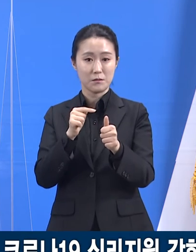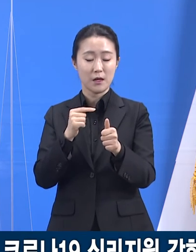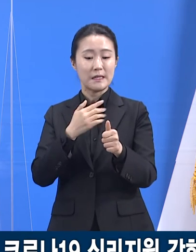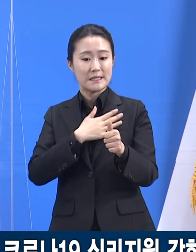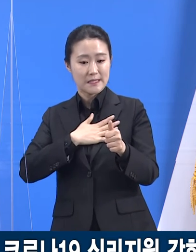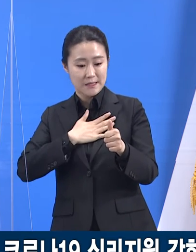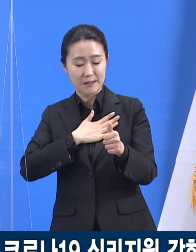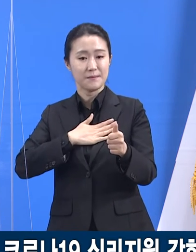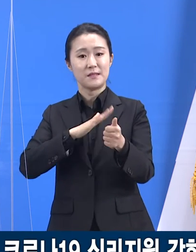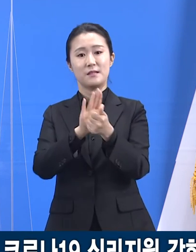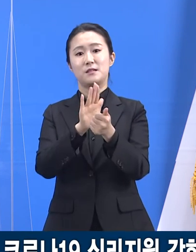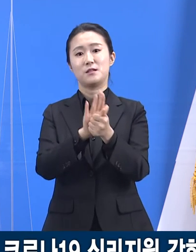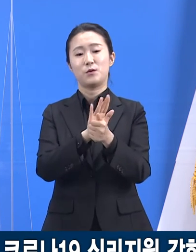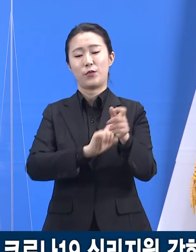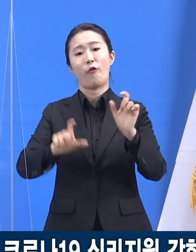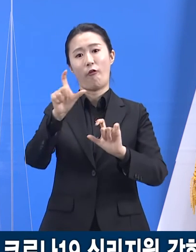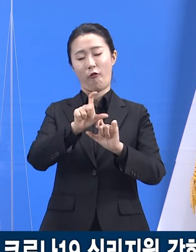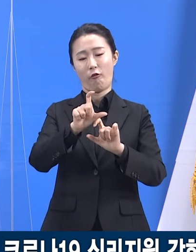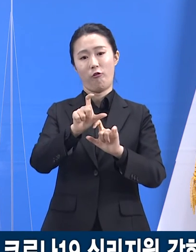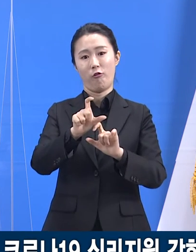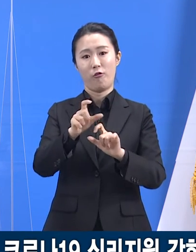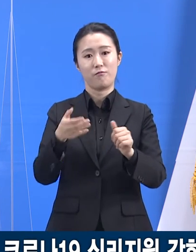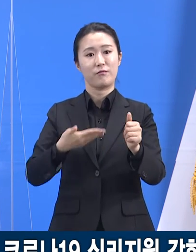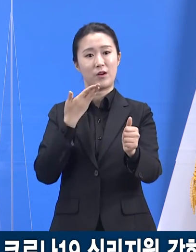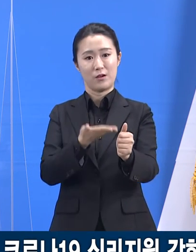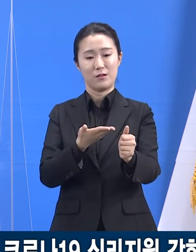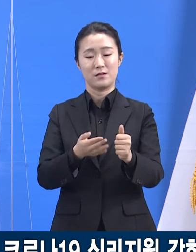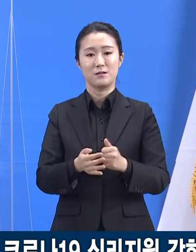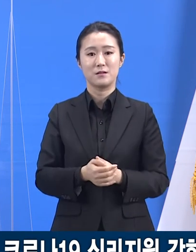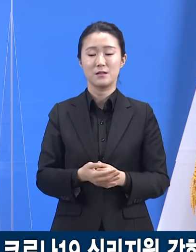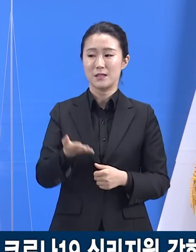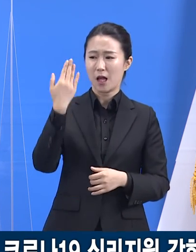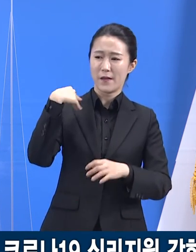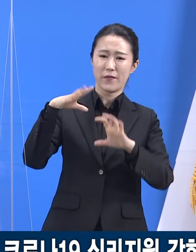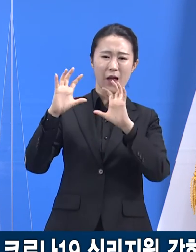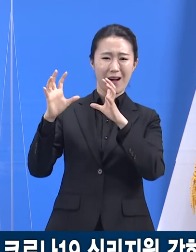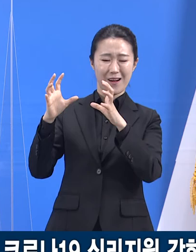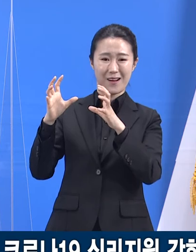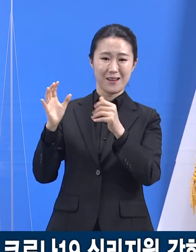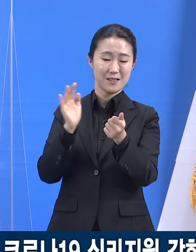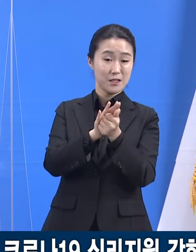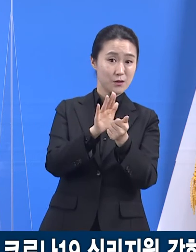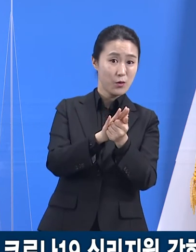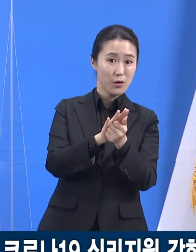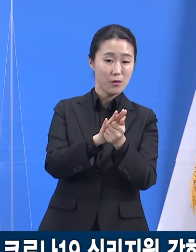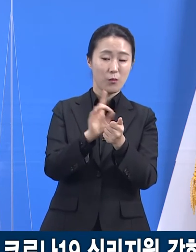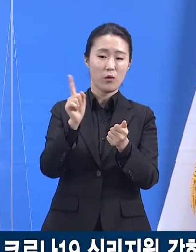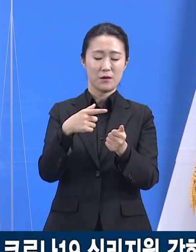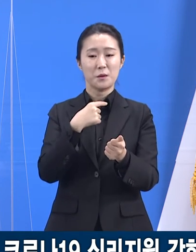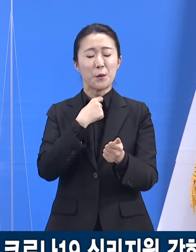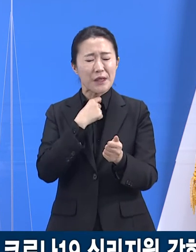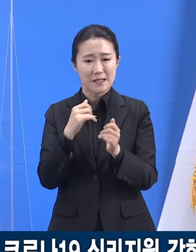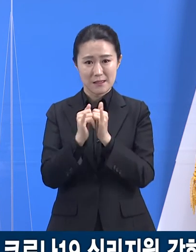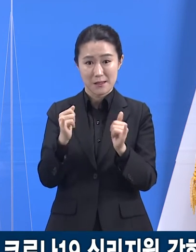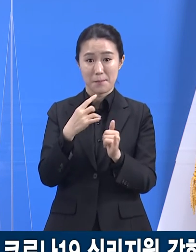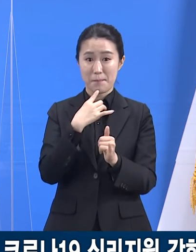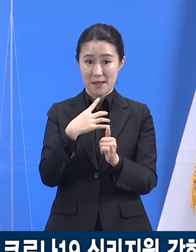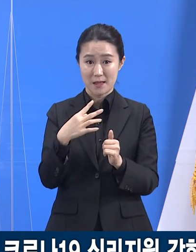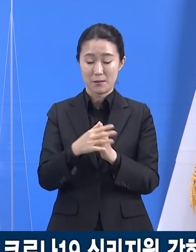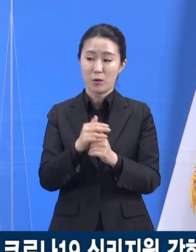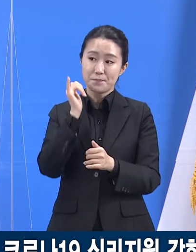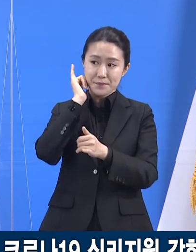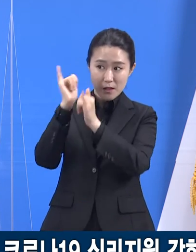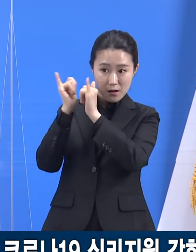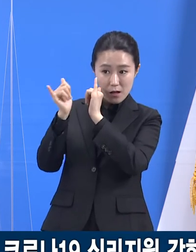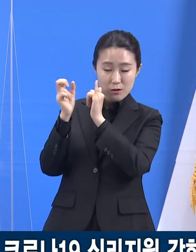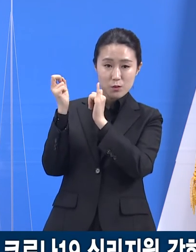기존의 국가트라우마센터에서 제공한 심리지원 서비스는 희망자의 한에서 전화상담과